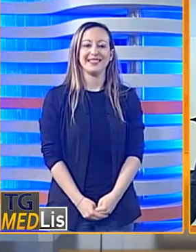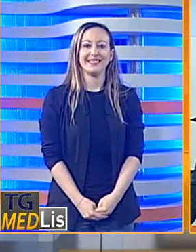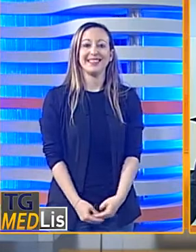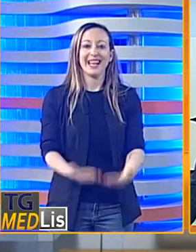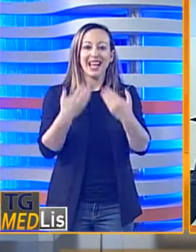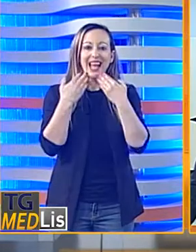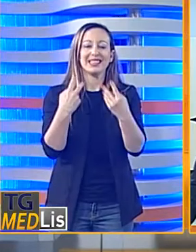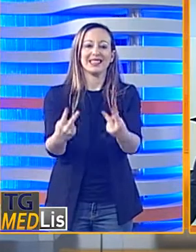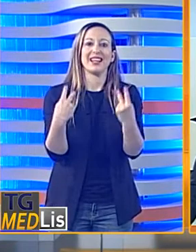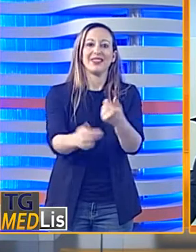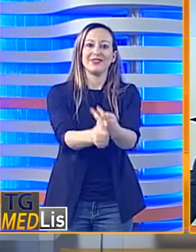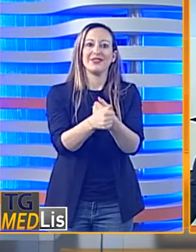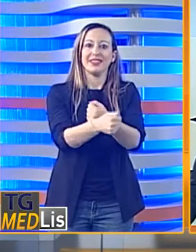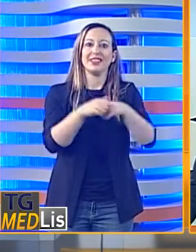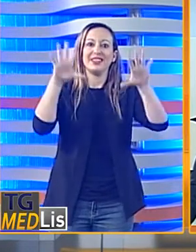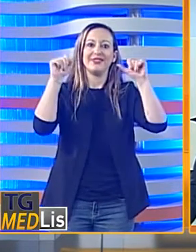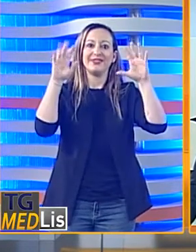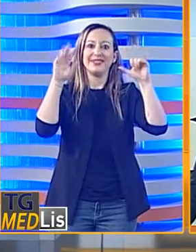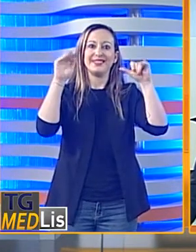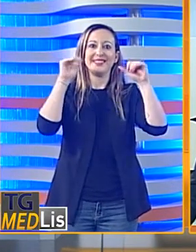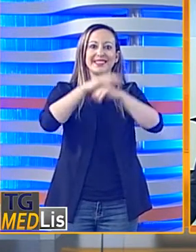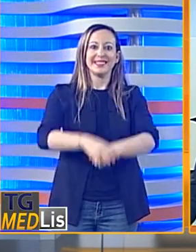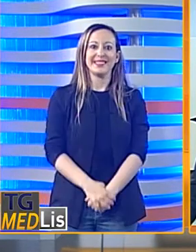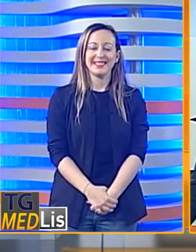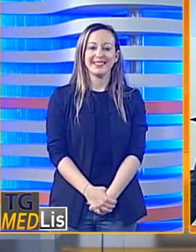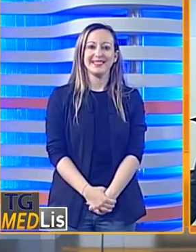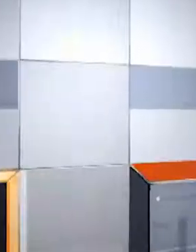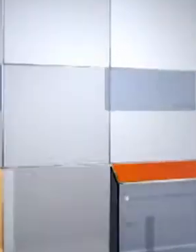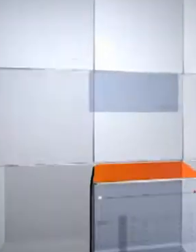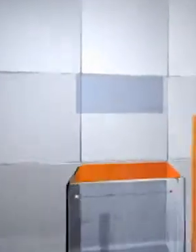Per il momento è tutto, grazie per essere stati con noi, arrivederci.